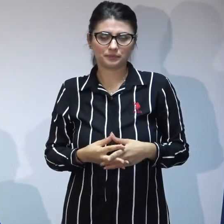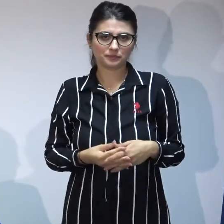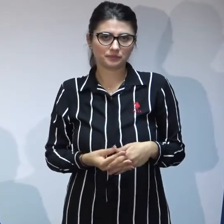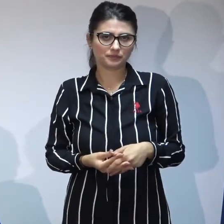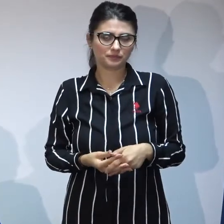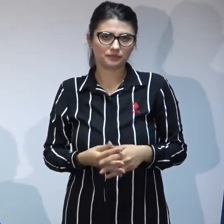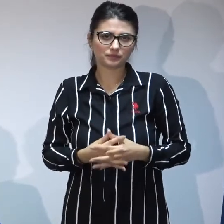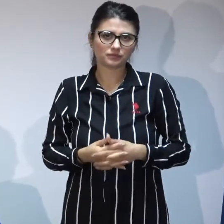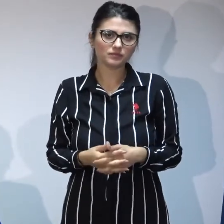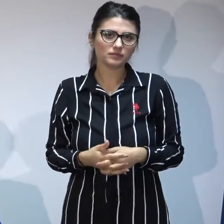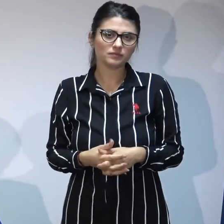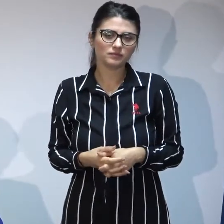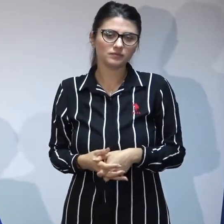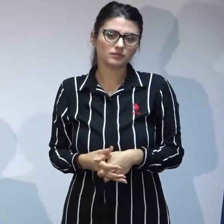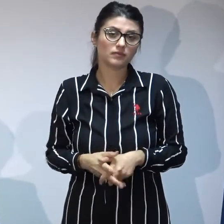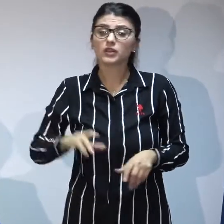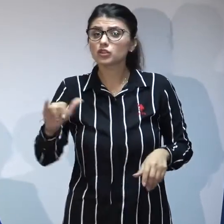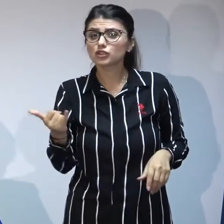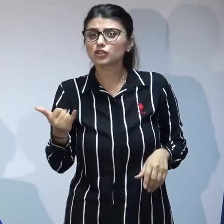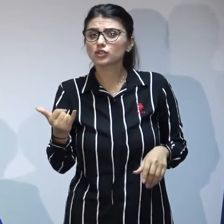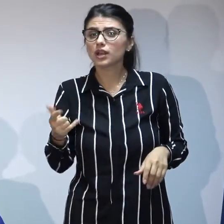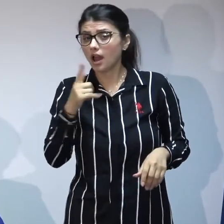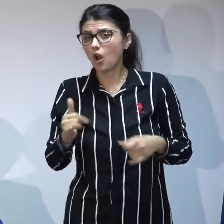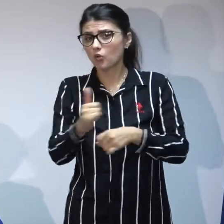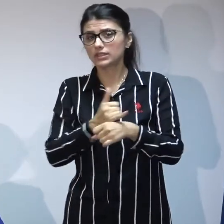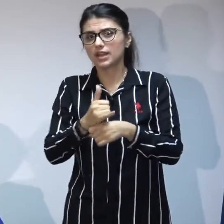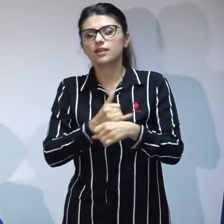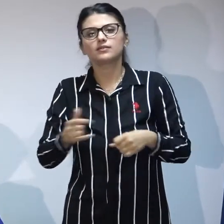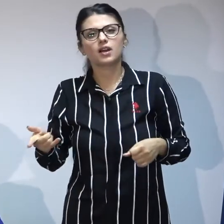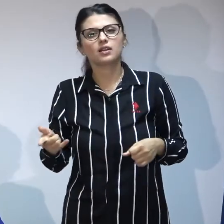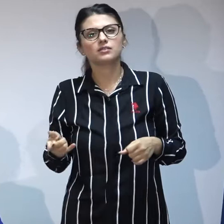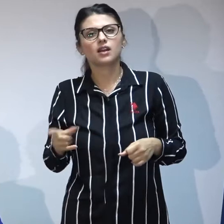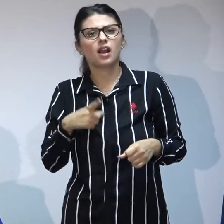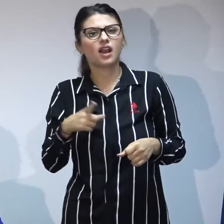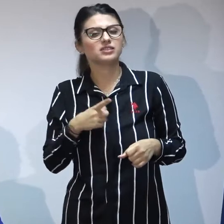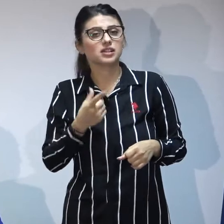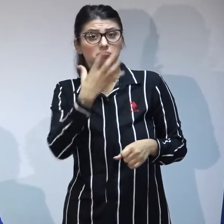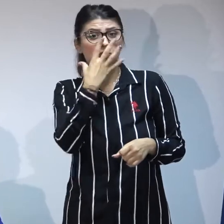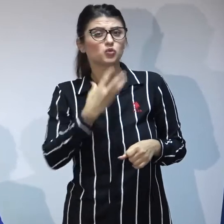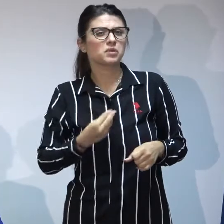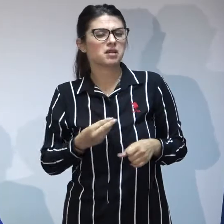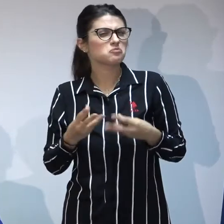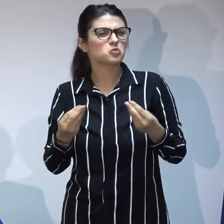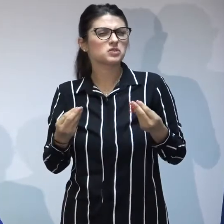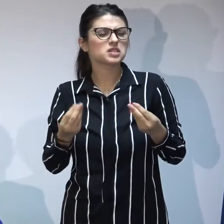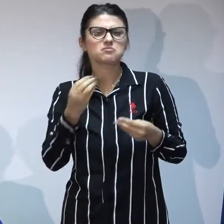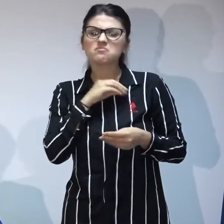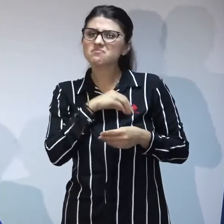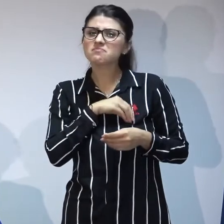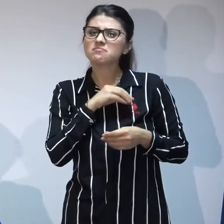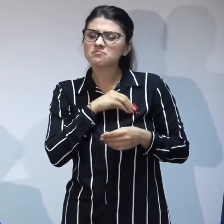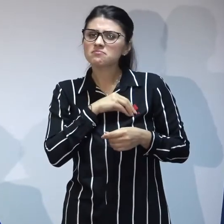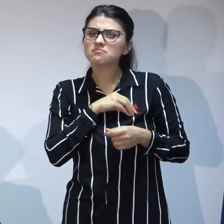asemenea am constatat cu foarte mare tristețe o instalare a unui